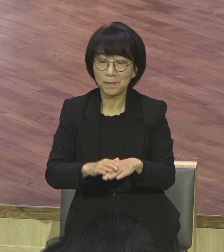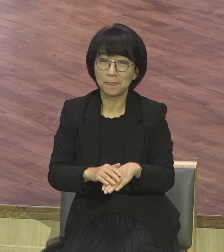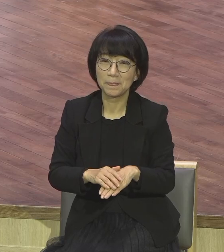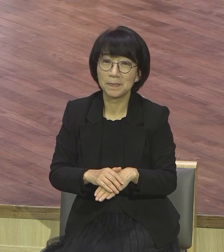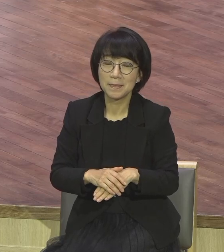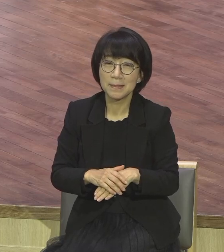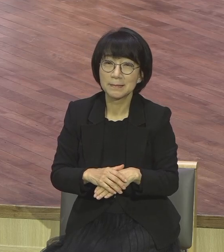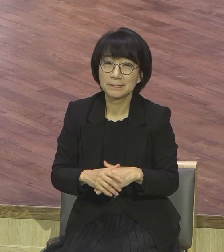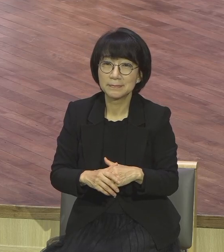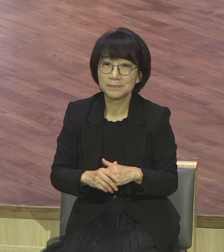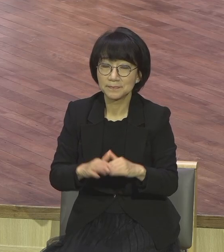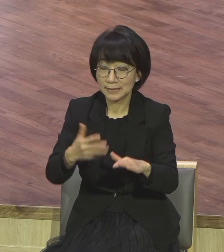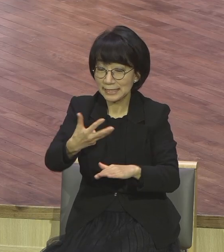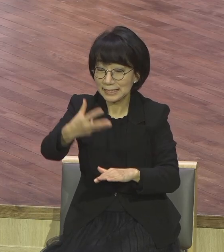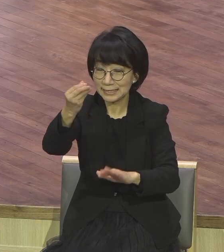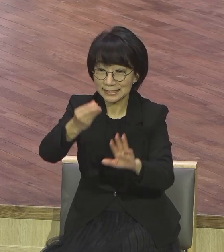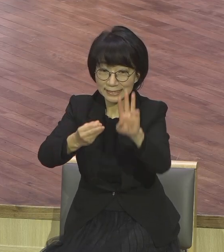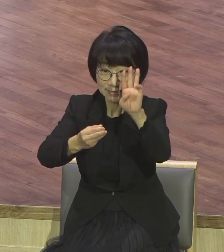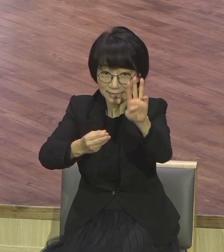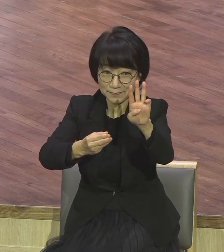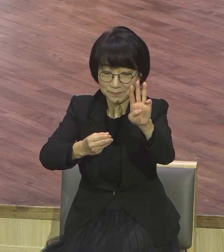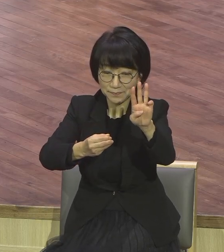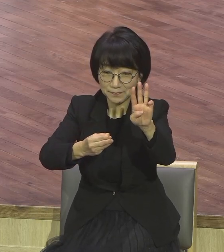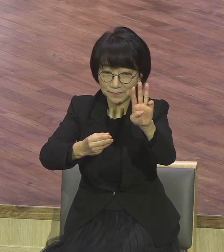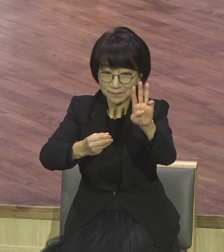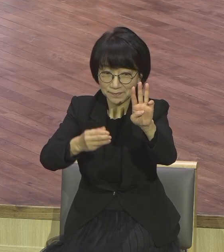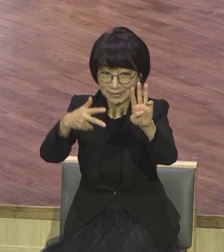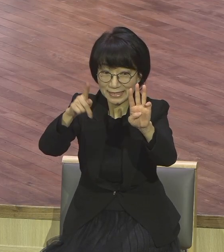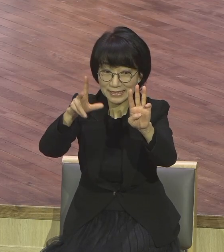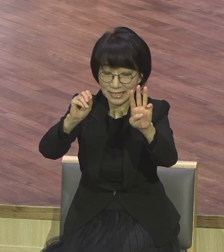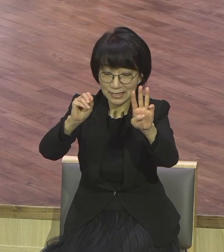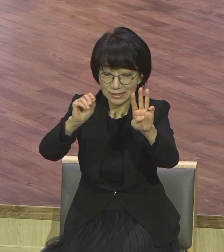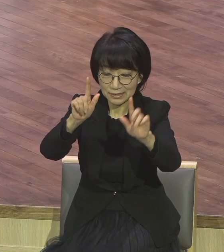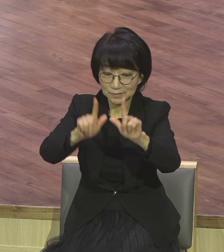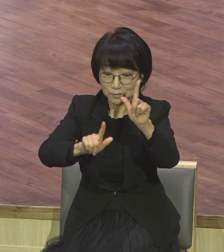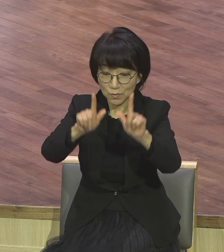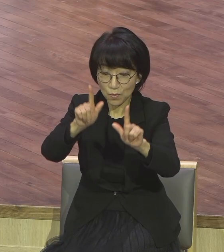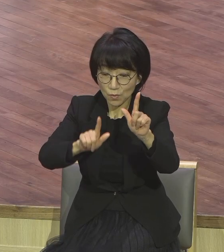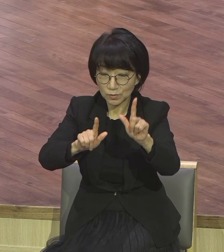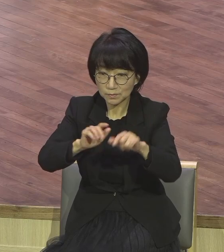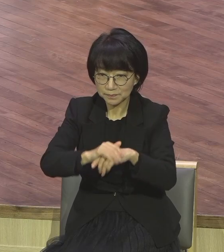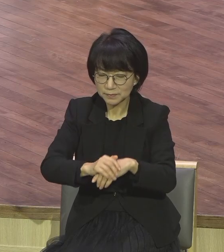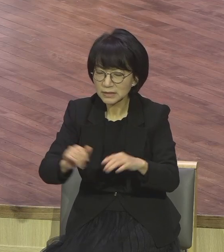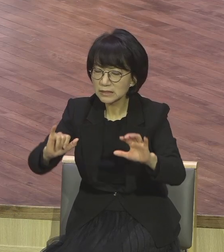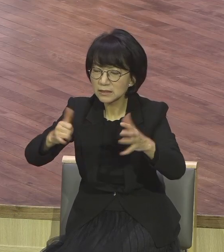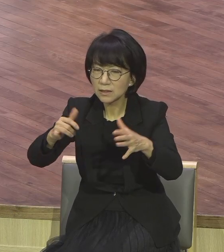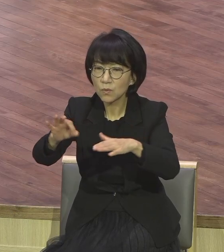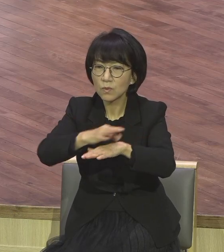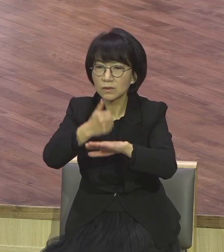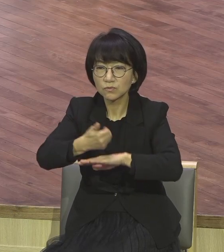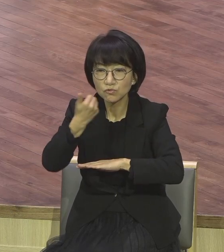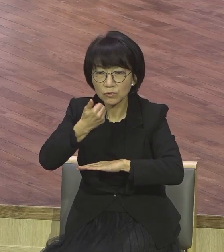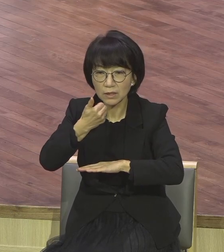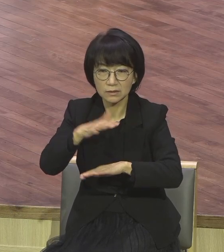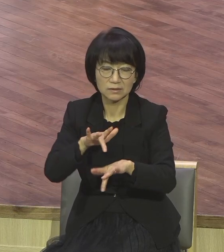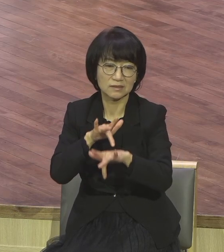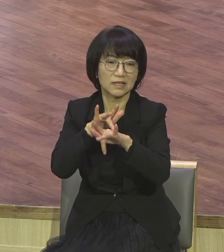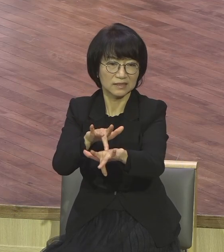특별히 장식의 3장 부지 현장은 사단이 왕로 다녀요. 이 세상 왕은 여러분 오해하지 마세요.